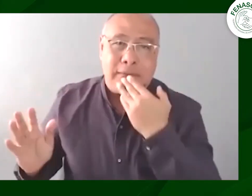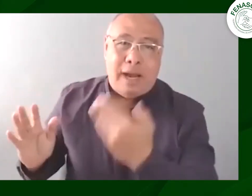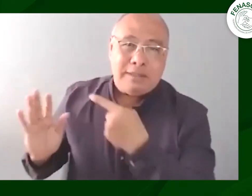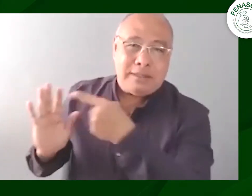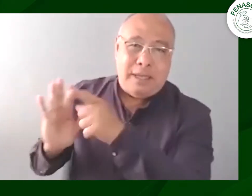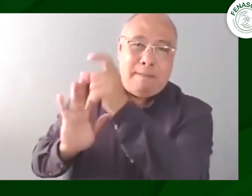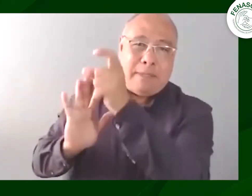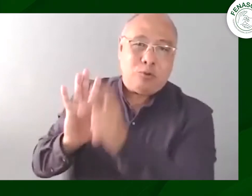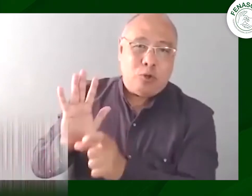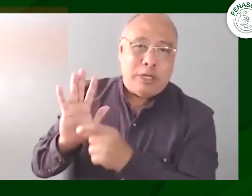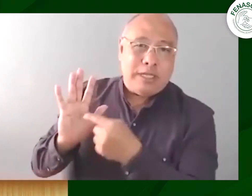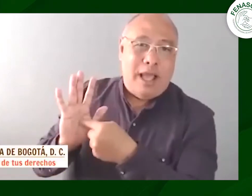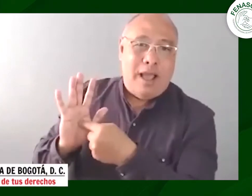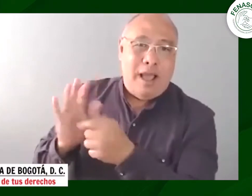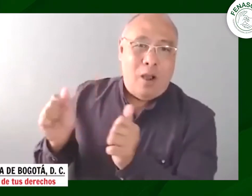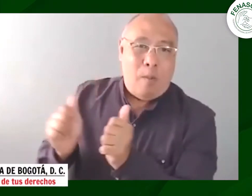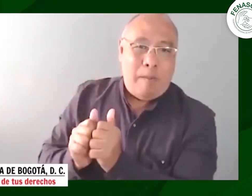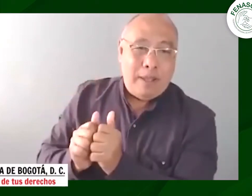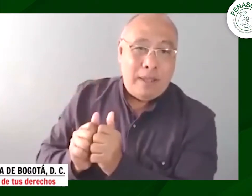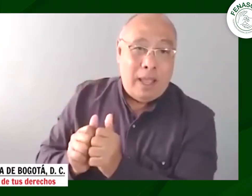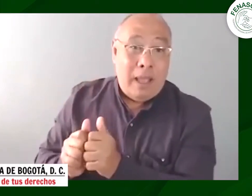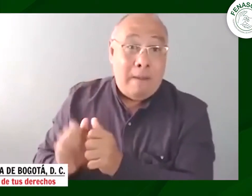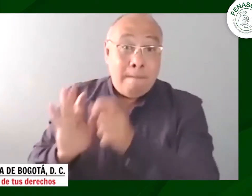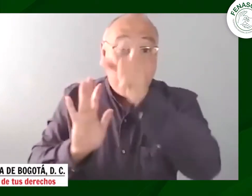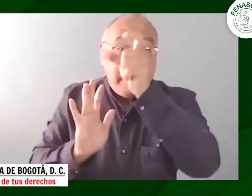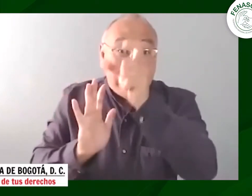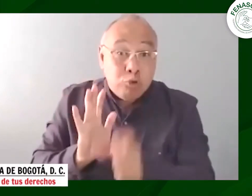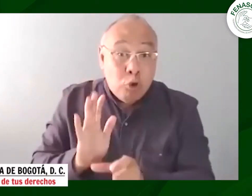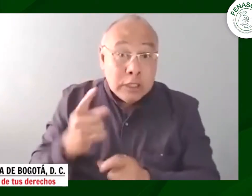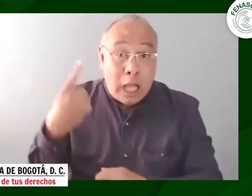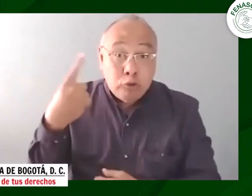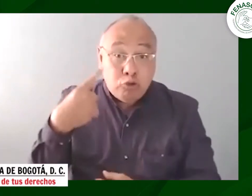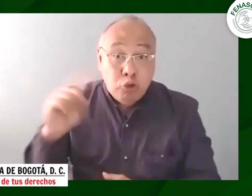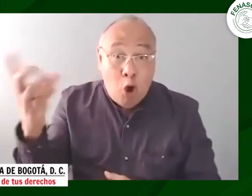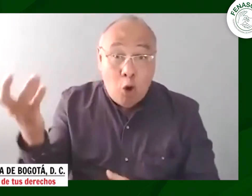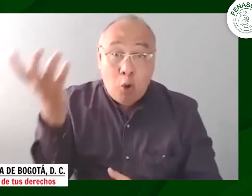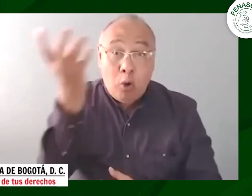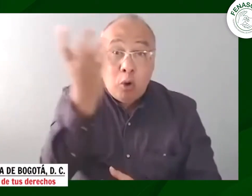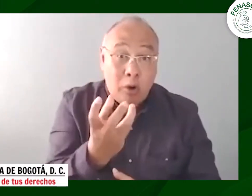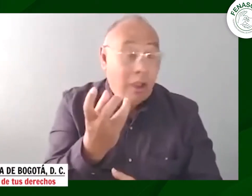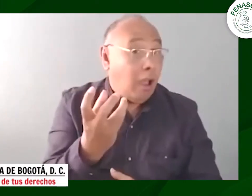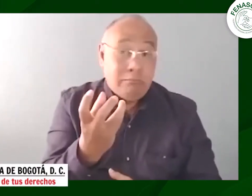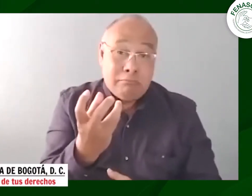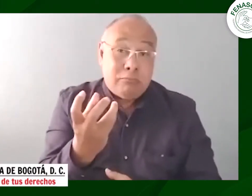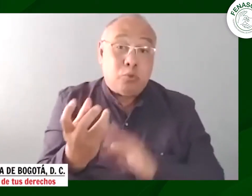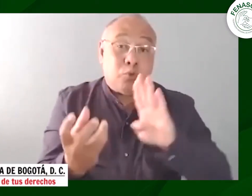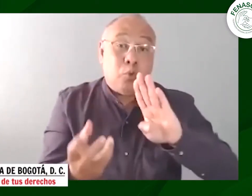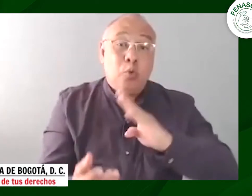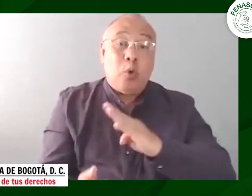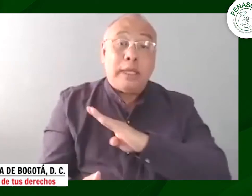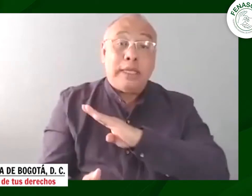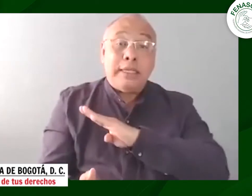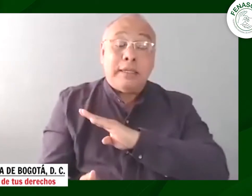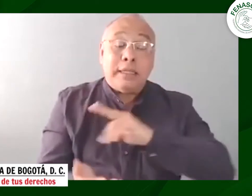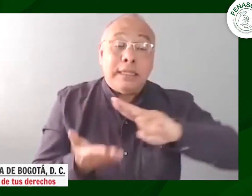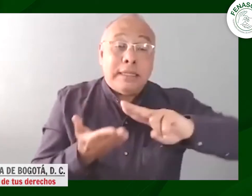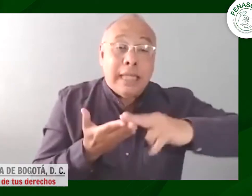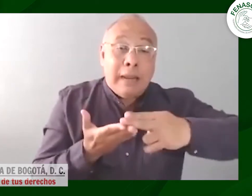muchísimo gracias a la personería porque ellos fueron quienes nos apoyaron para que la policía nos permitiera estar en esos diferentes espacios